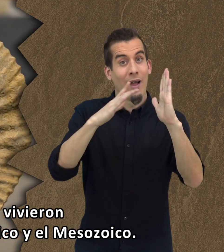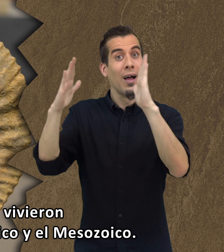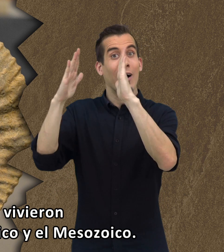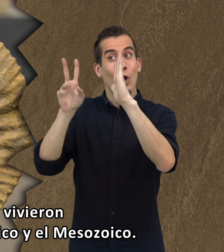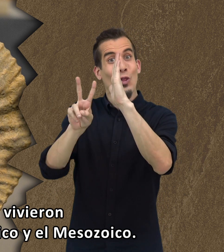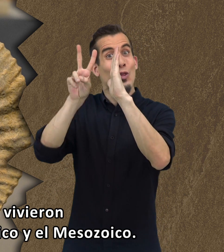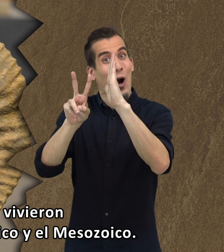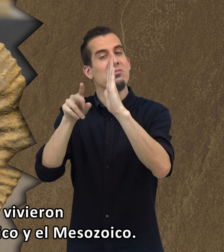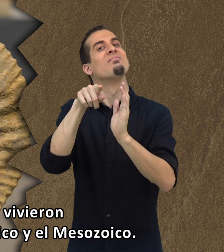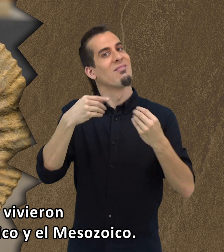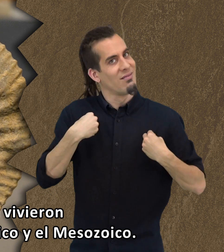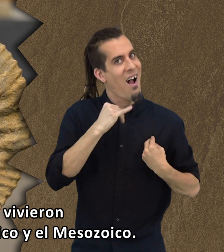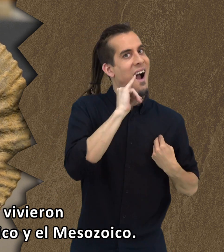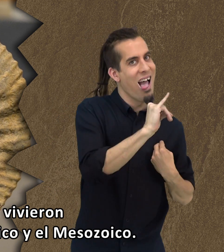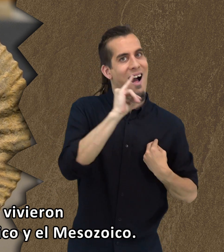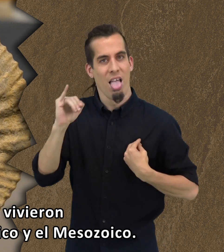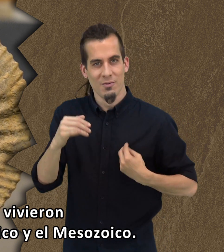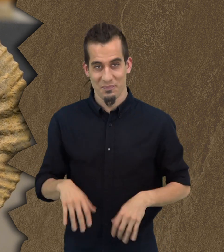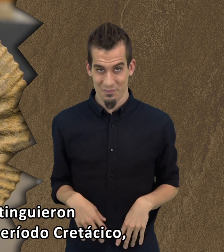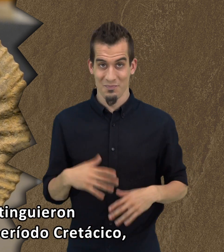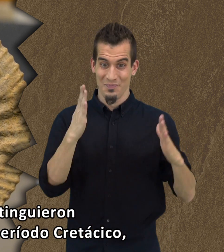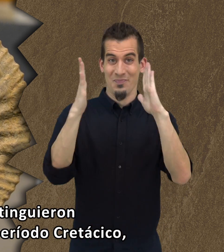Se extinguieron al final del periodo Cretácico,